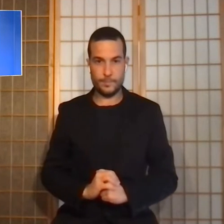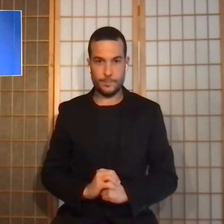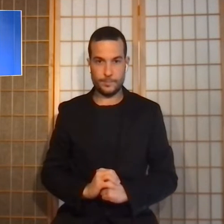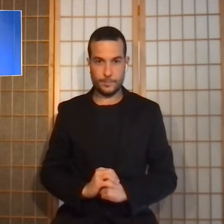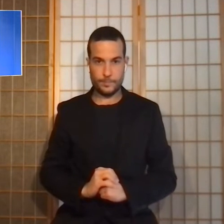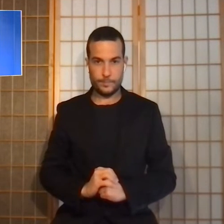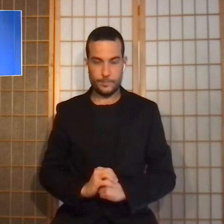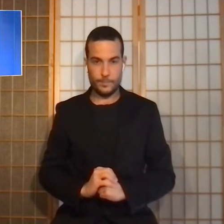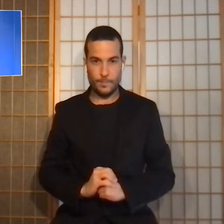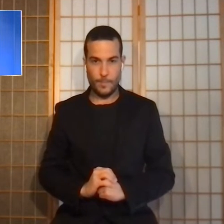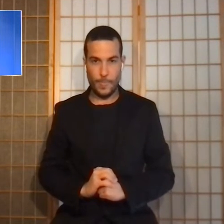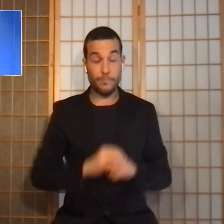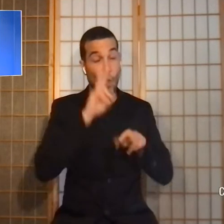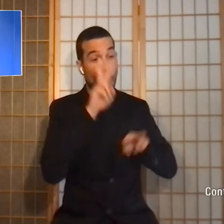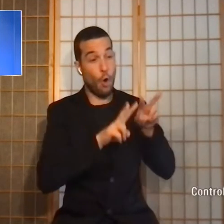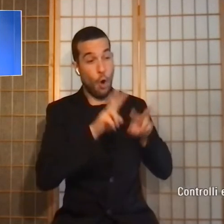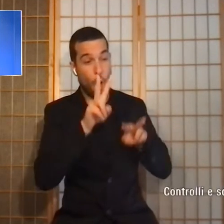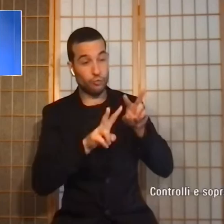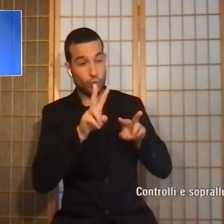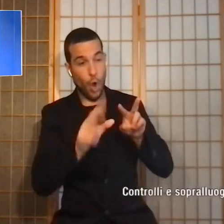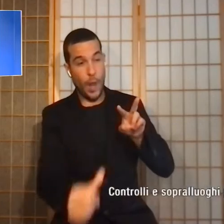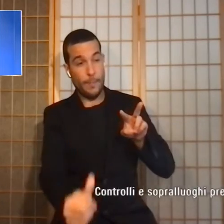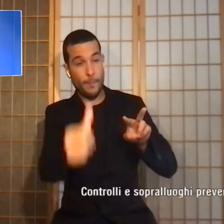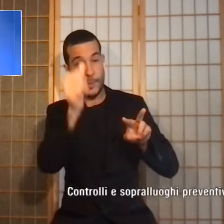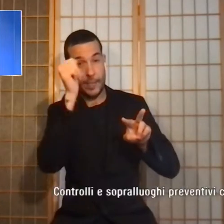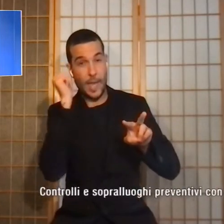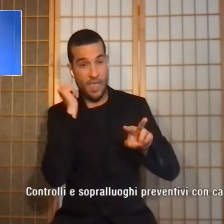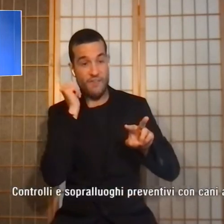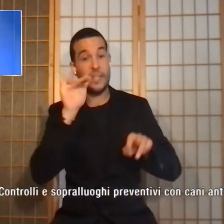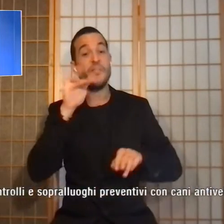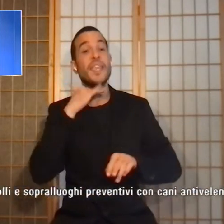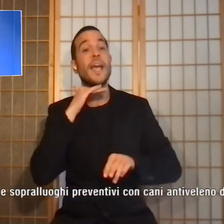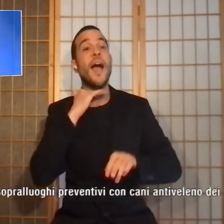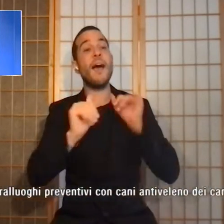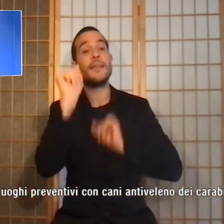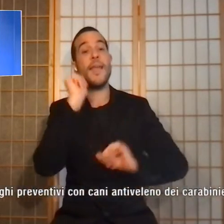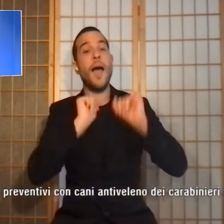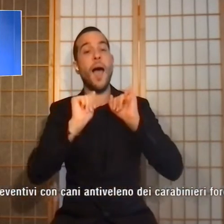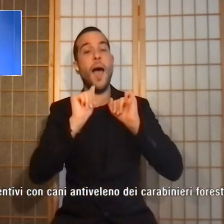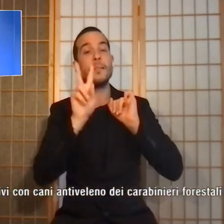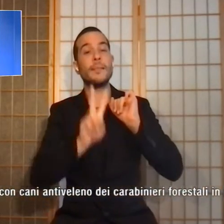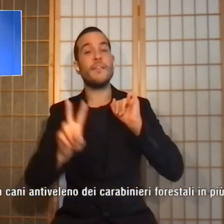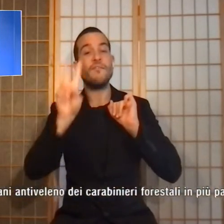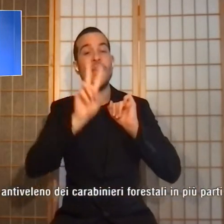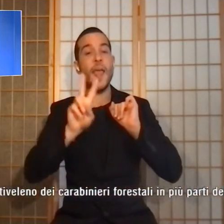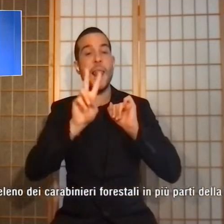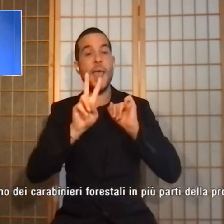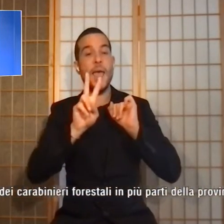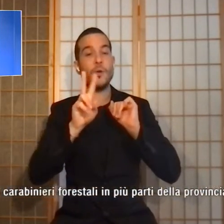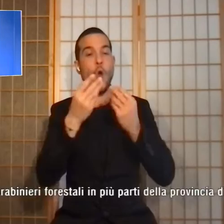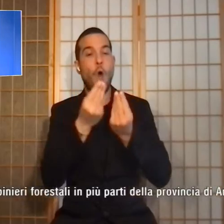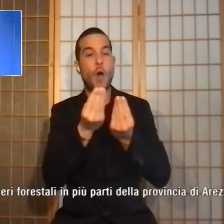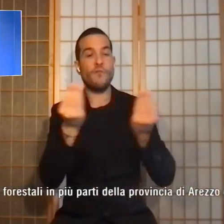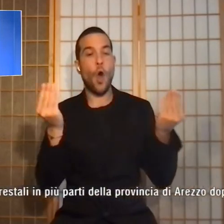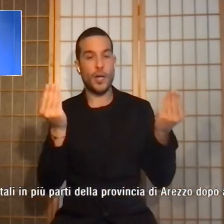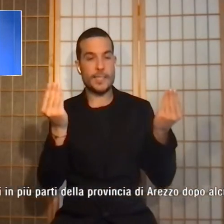Controlli e sopralluoghi preventivi con cani antiveleno dei carabinieri forestali in più parti della